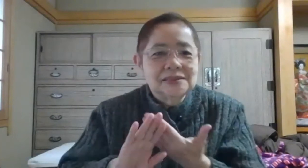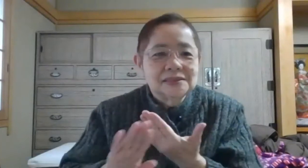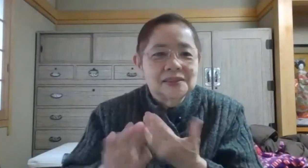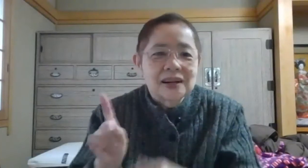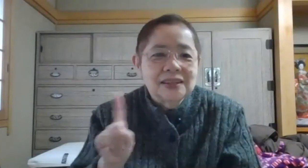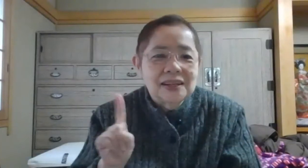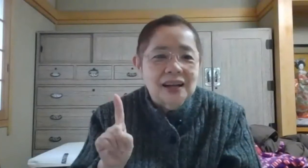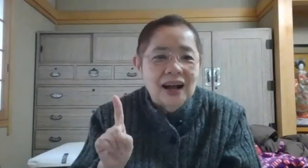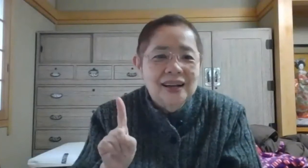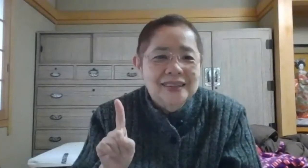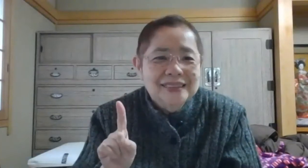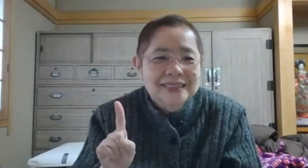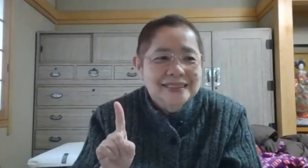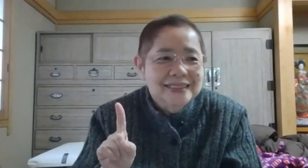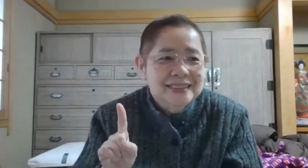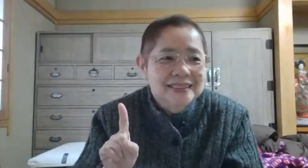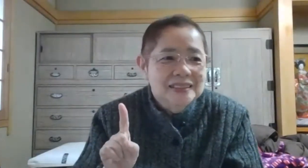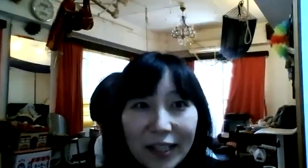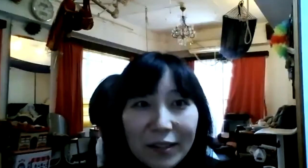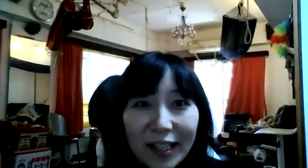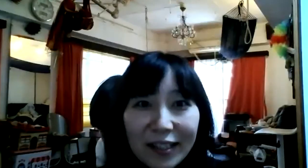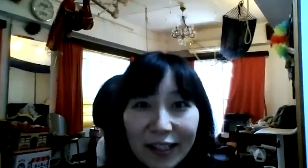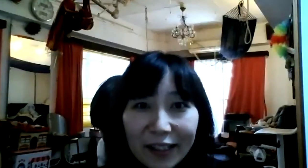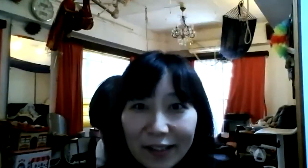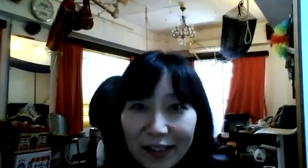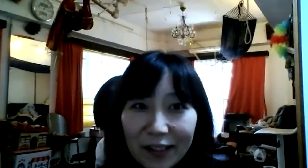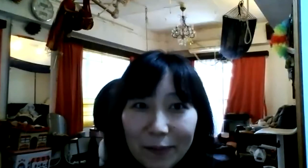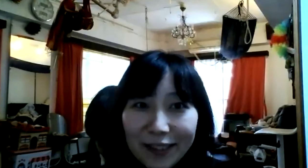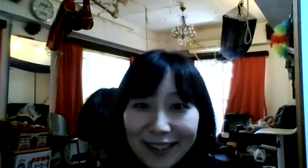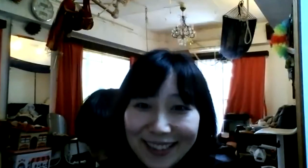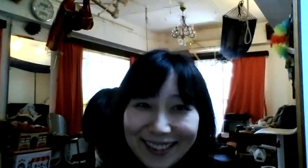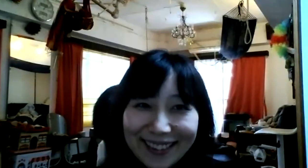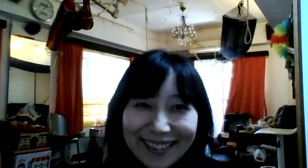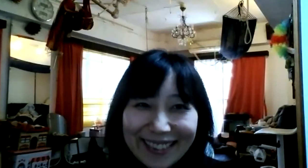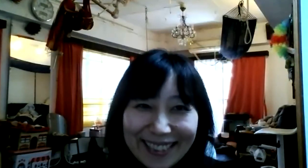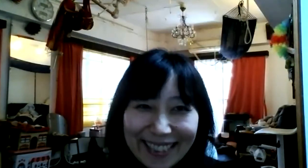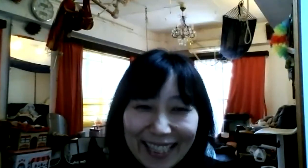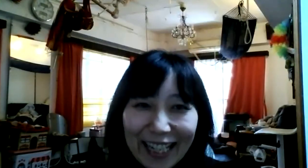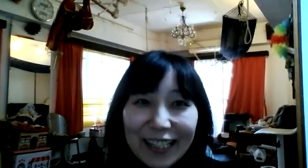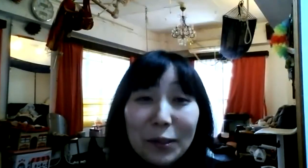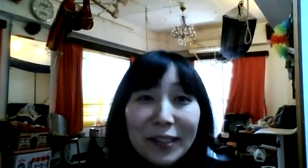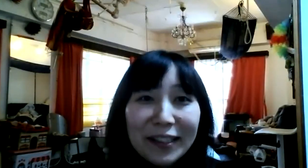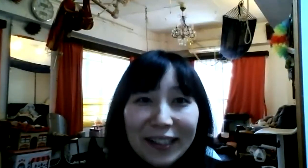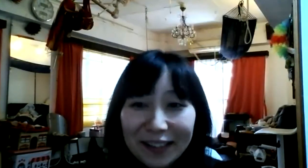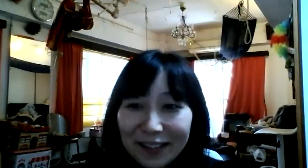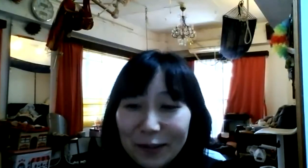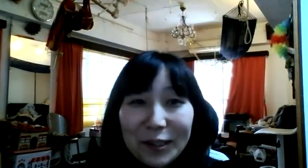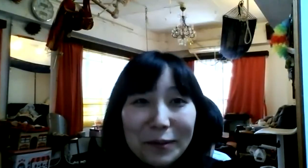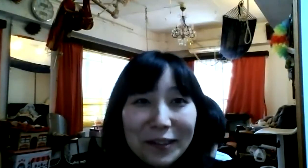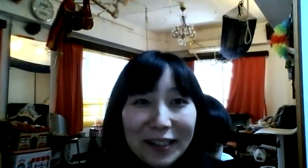他に何か?今、浅野先生来てくださいました。浅野先生、ご自分で、